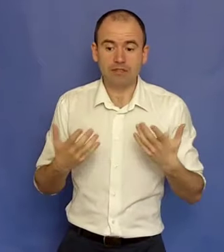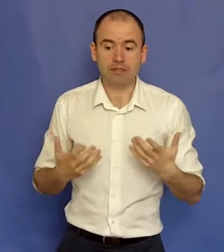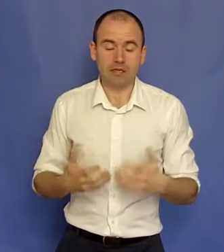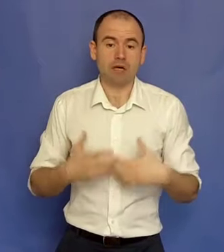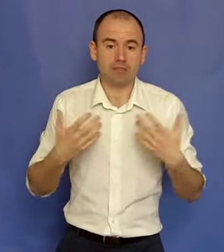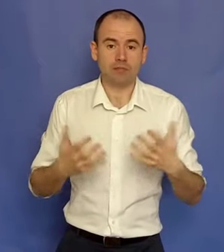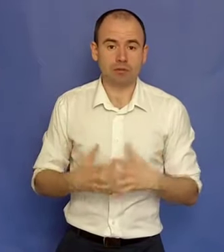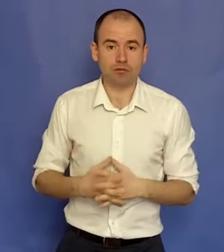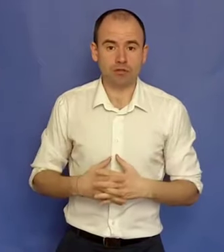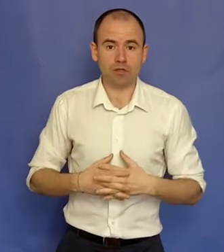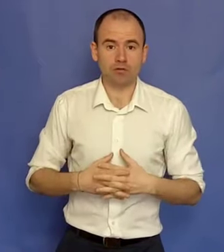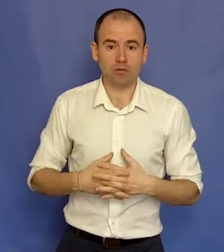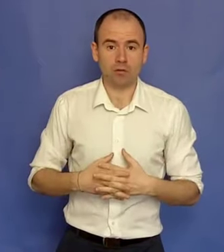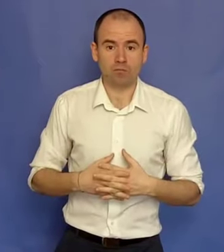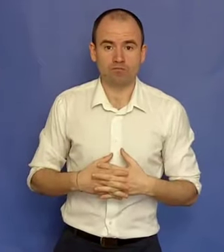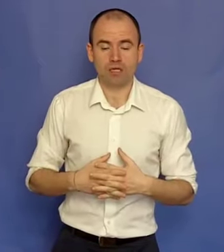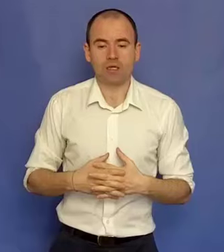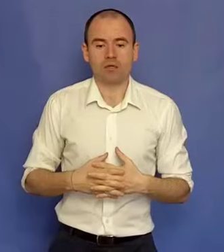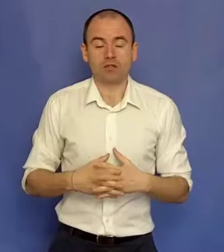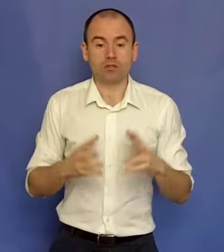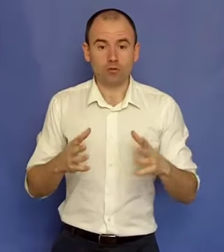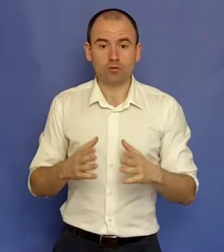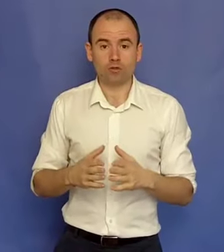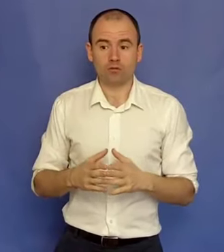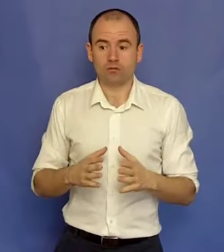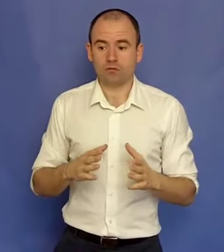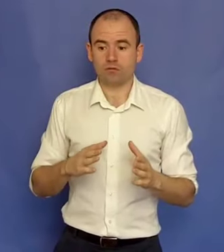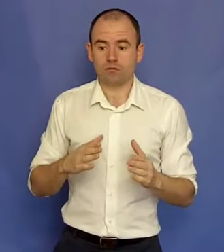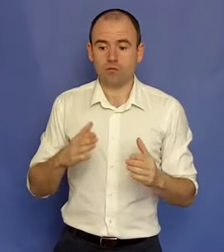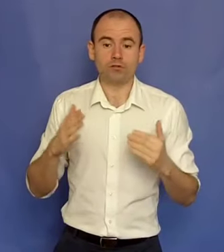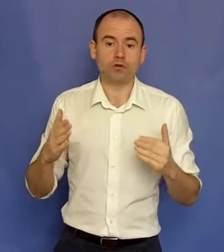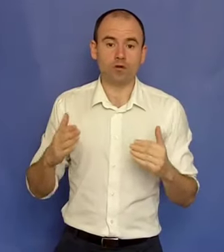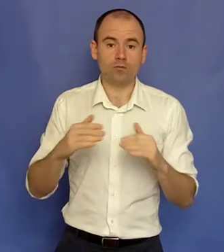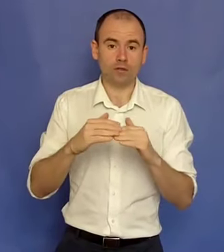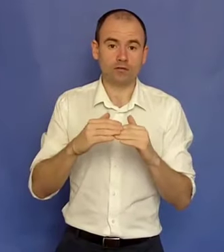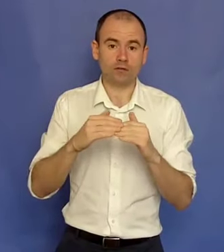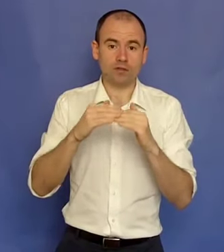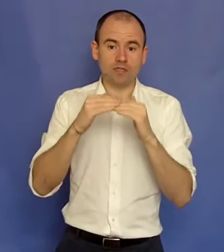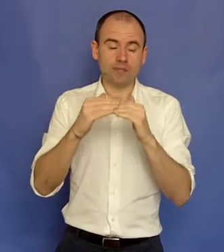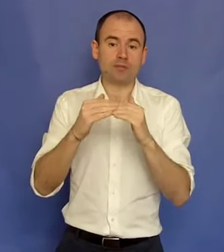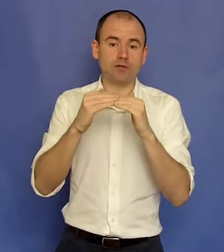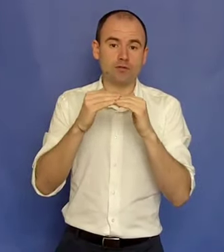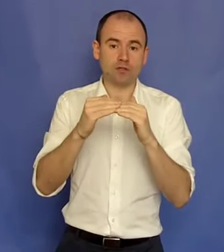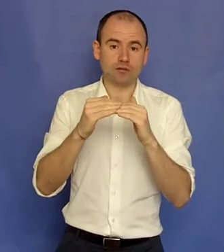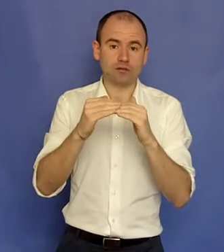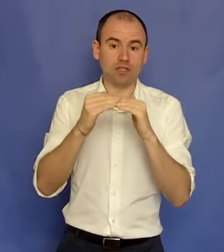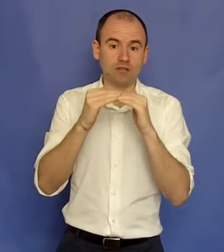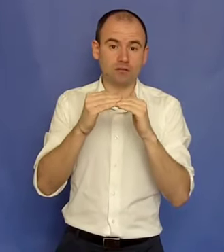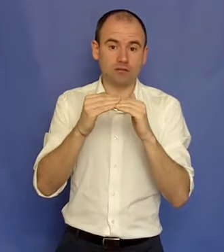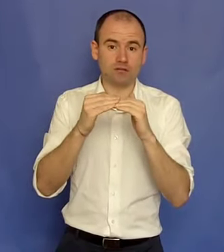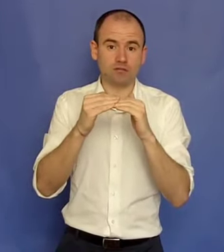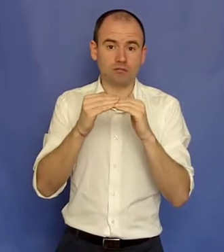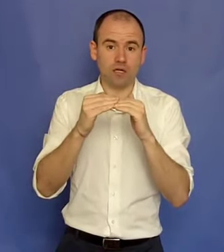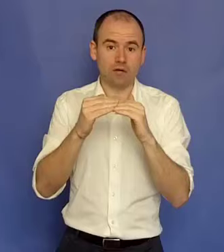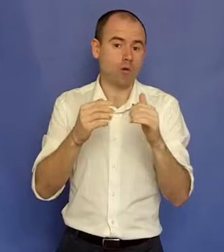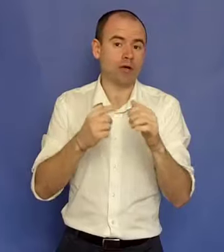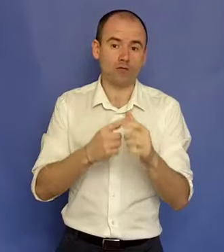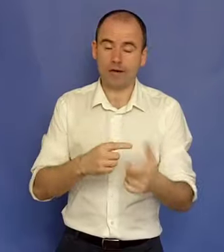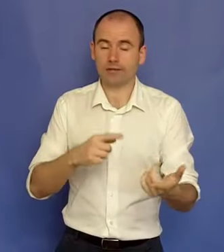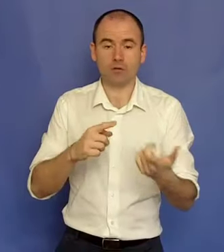meserie. Asta este pasiunea și talentul meu. Și totuși, un psiholog poate fi liber profesionist. Și atât. Ca un avocat,